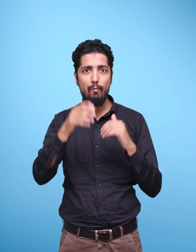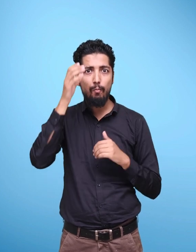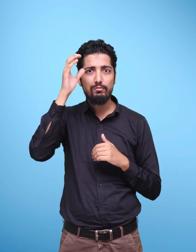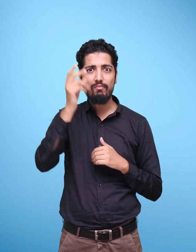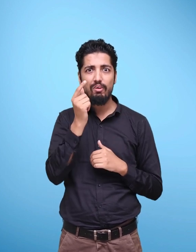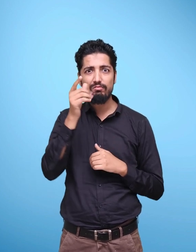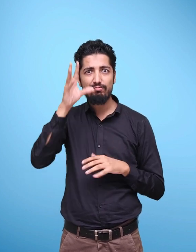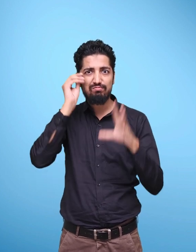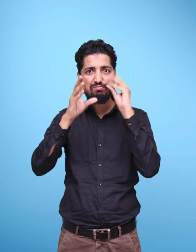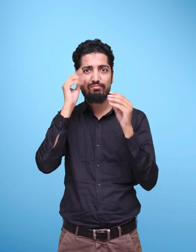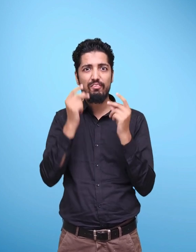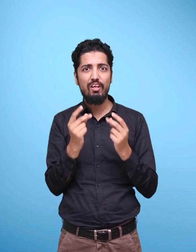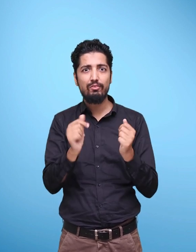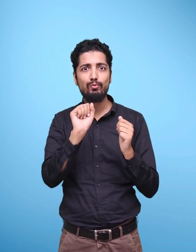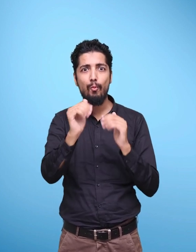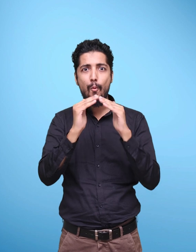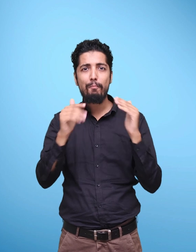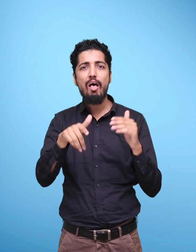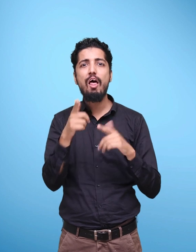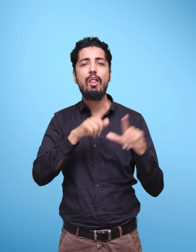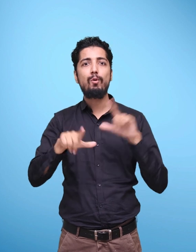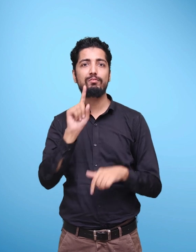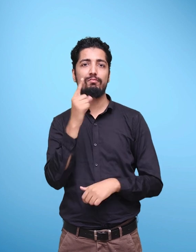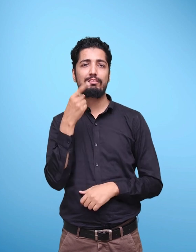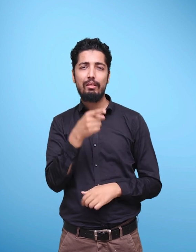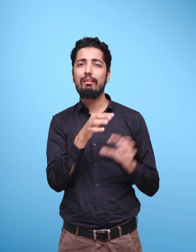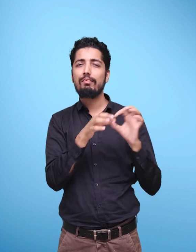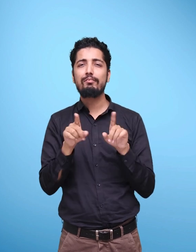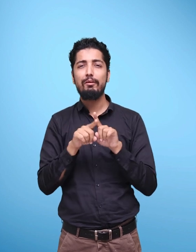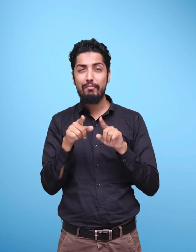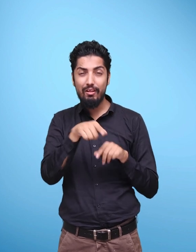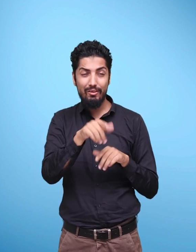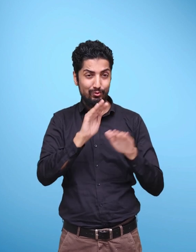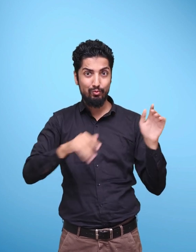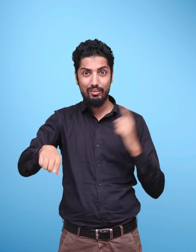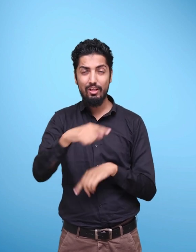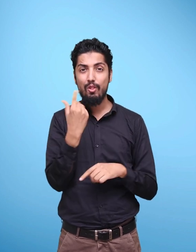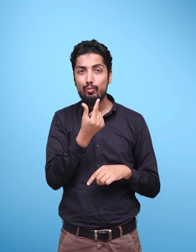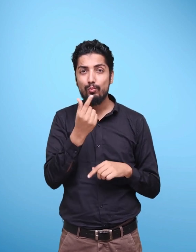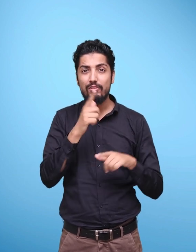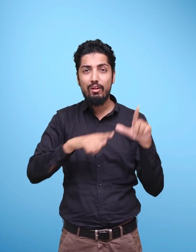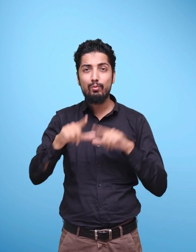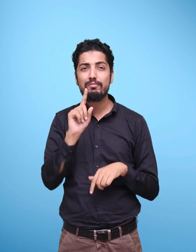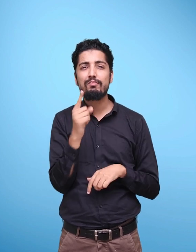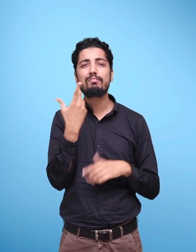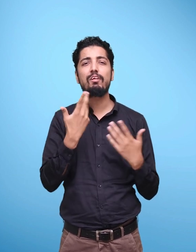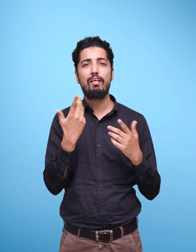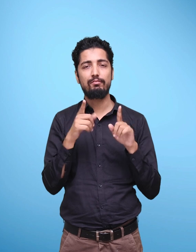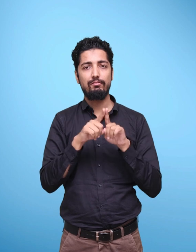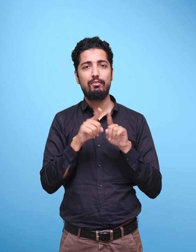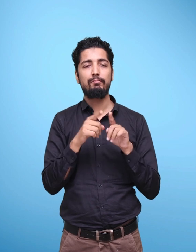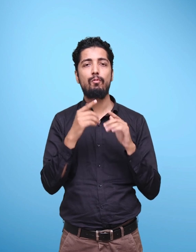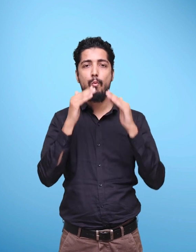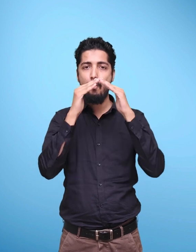learn concepts faster in their home language. Therefore, the primary medium of instruction